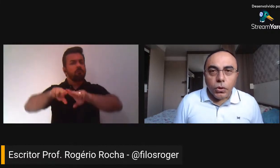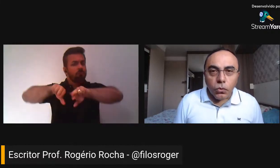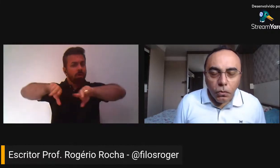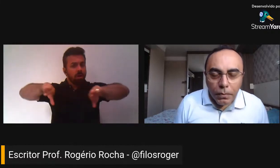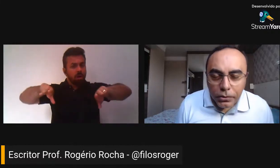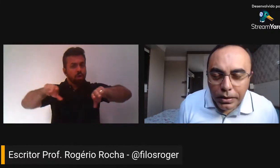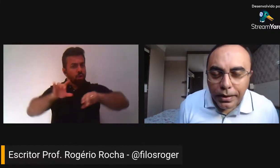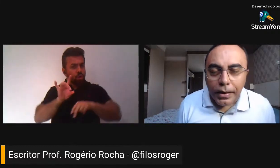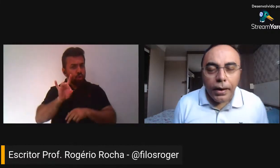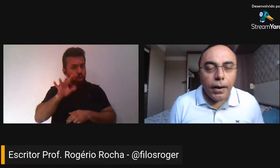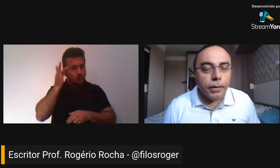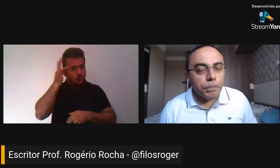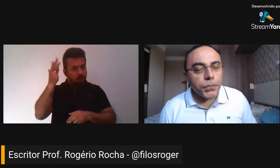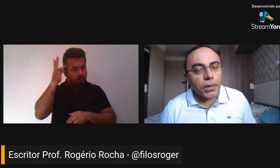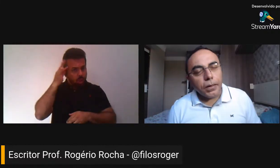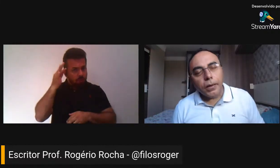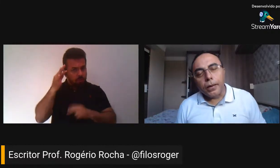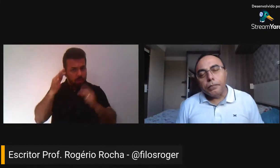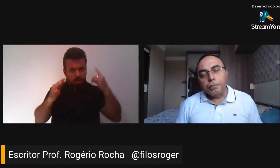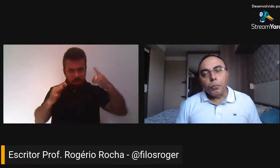fato, eu começo a ganhar